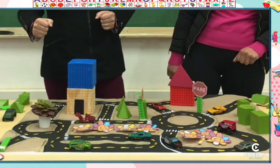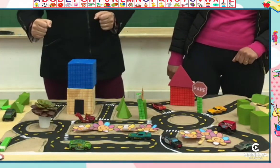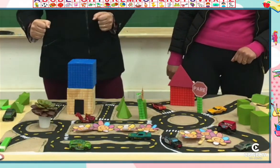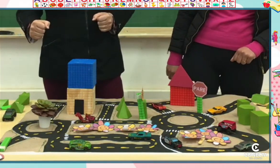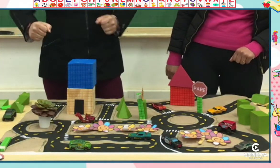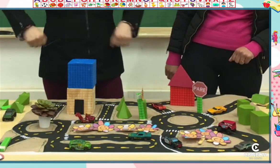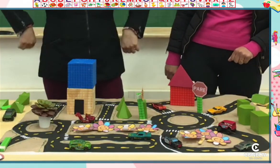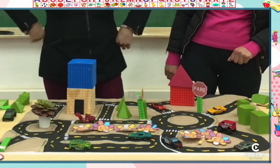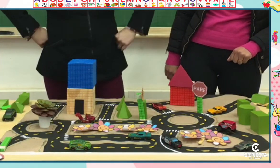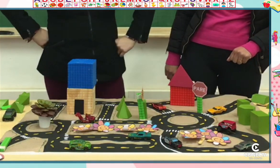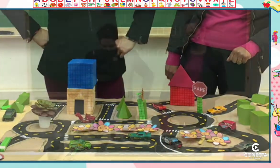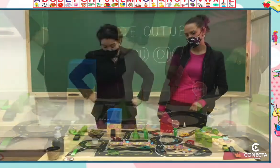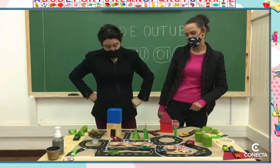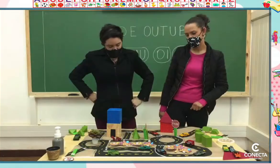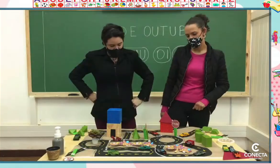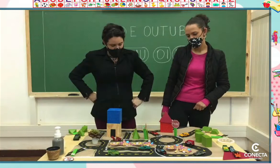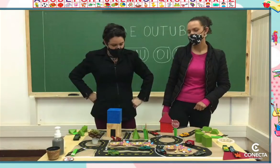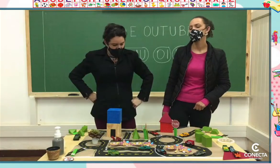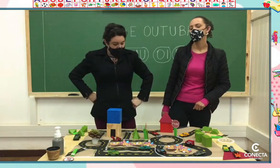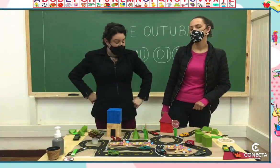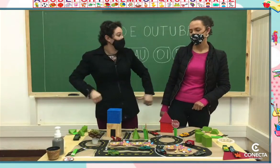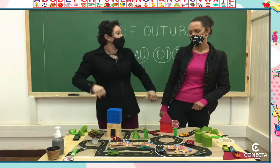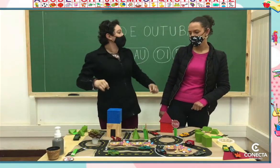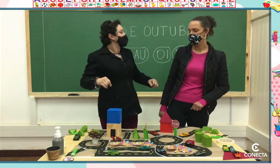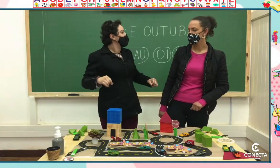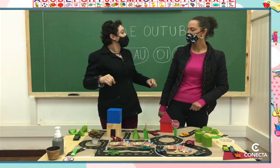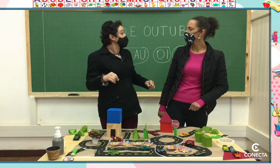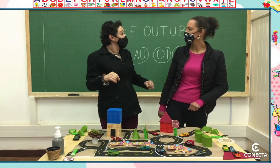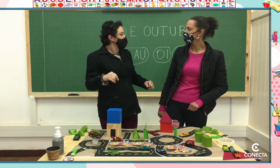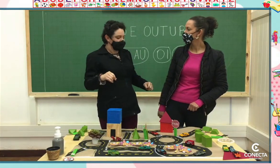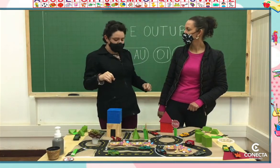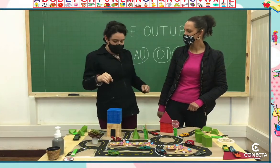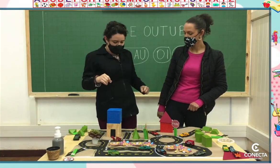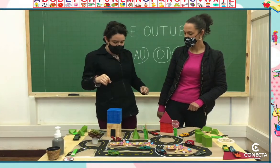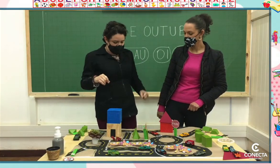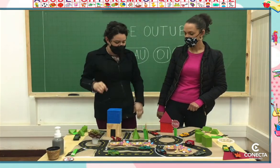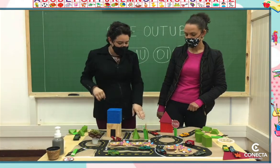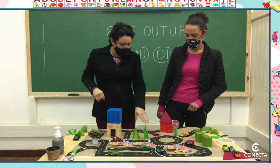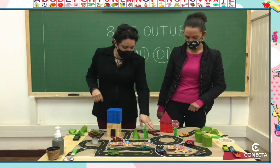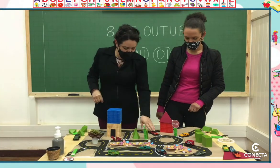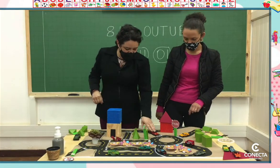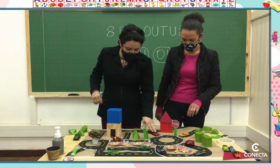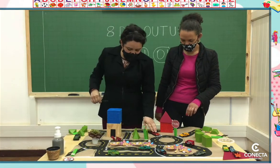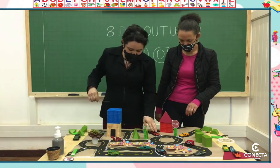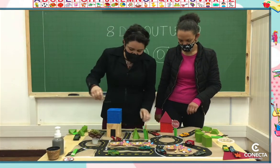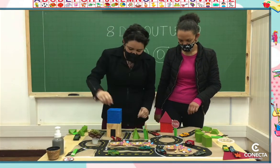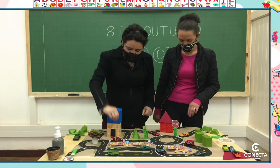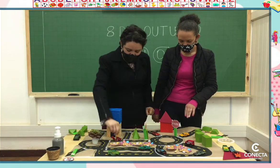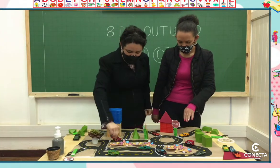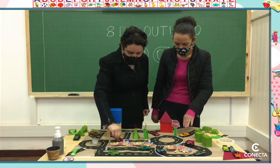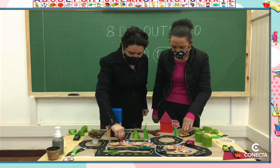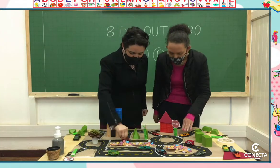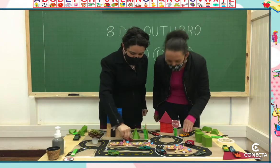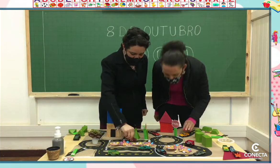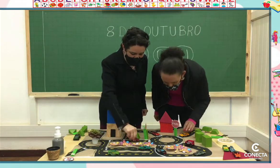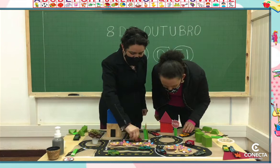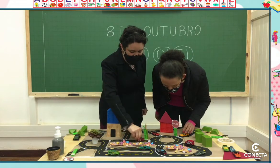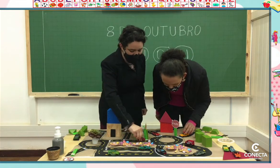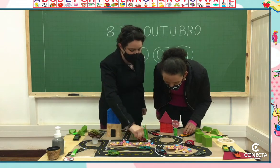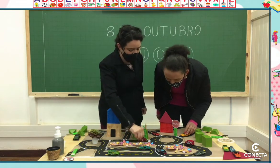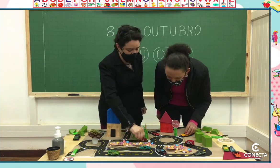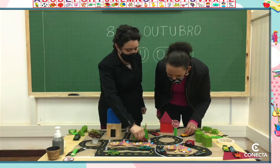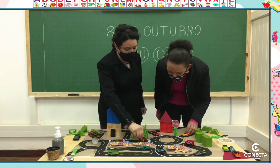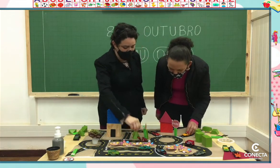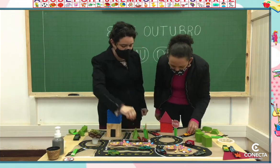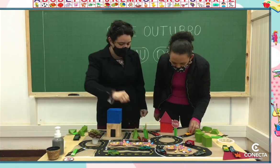Ah, eu gostei, professora Lilian. Ficou legal. Agora é só a gente brincar, né? Com os carrinhos, tudo, ó.